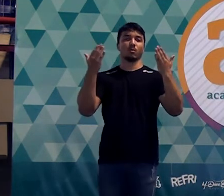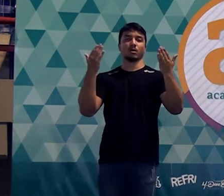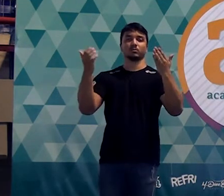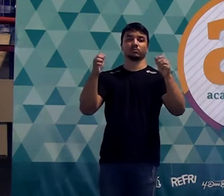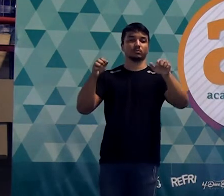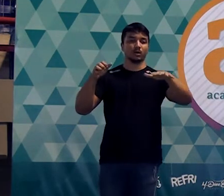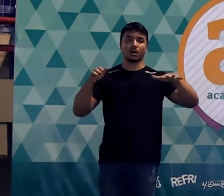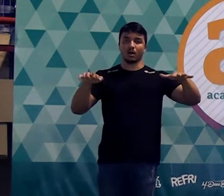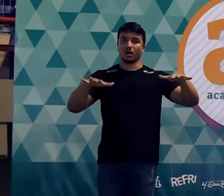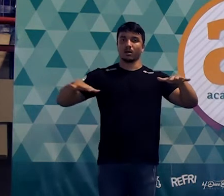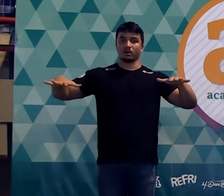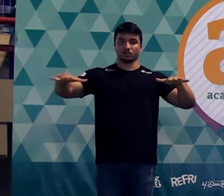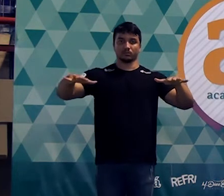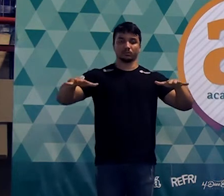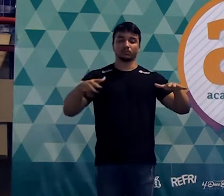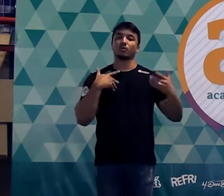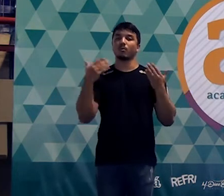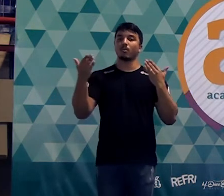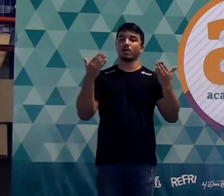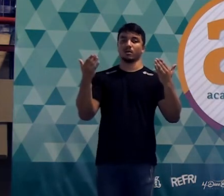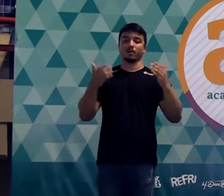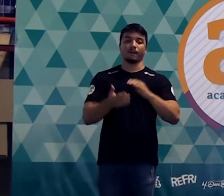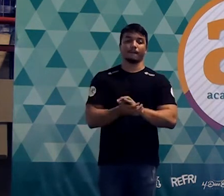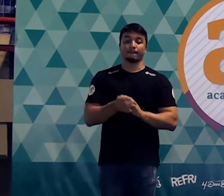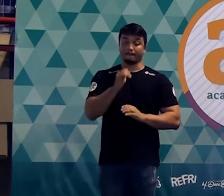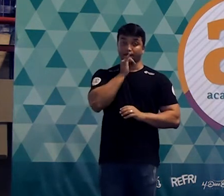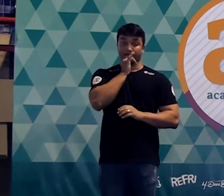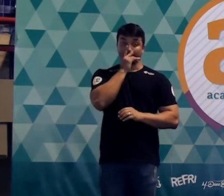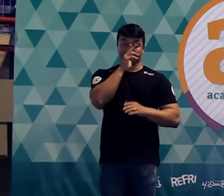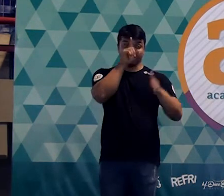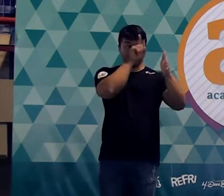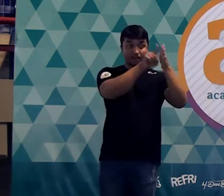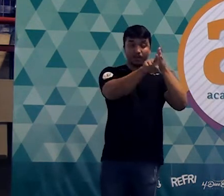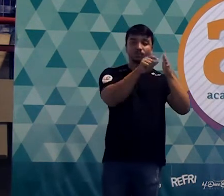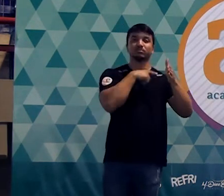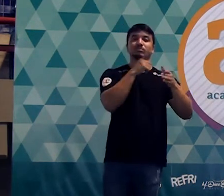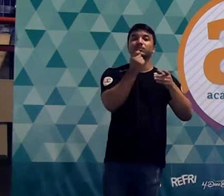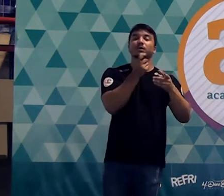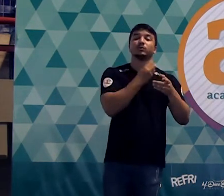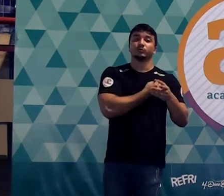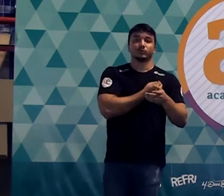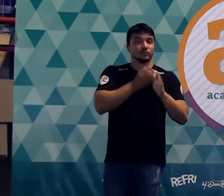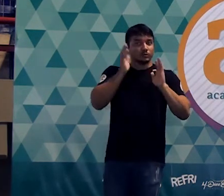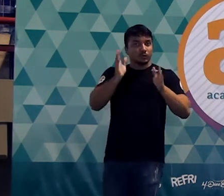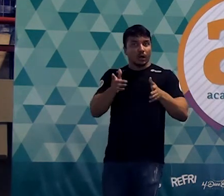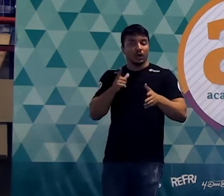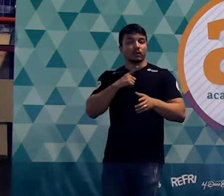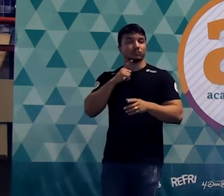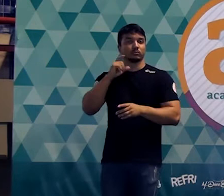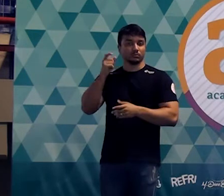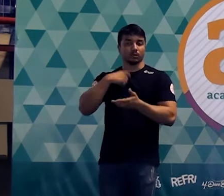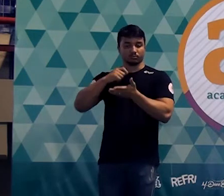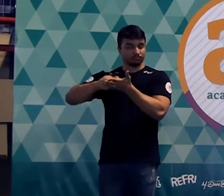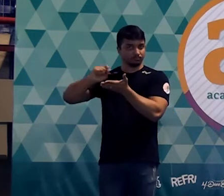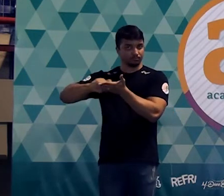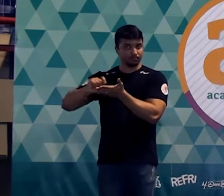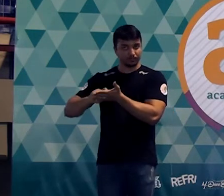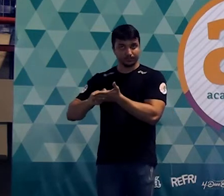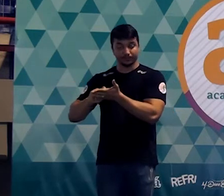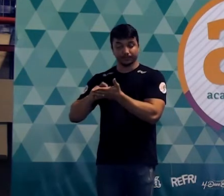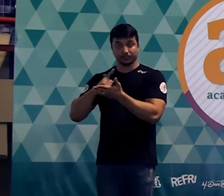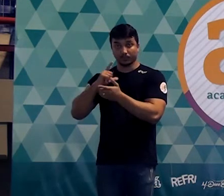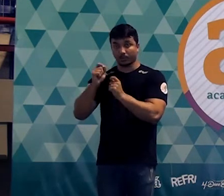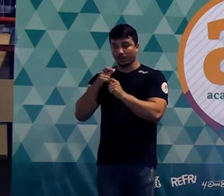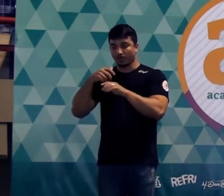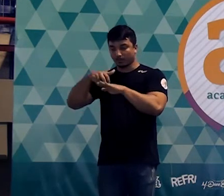com as áreas. Então, vamos fazer o seguinte. O que é que o enunciado da questão diz que já existia? Isso está escrito no texto. Já